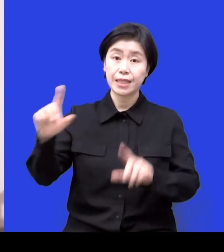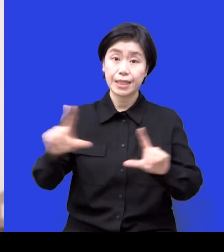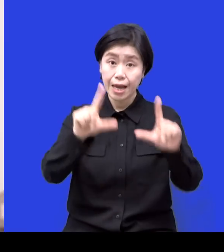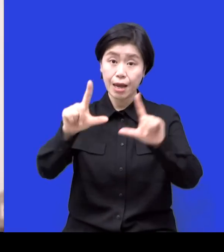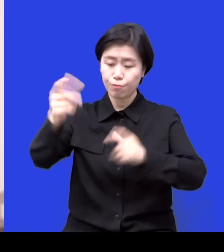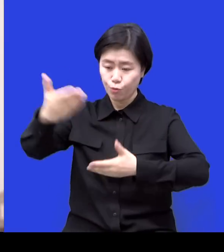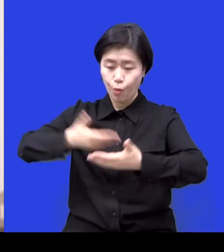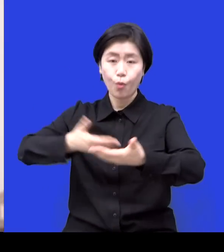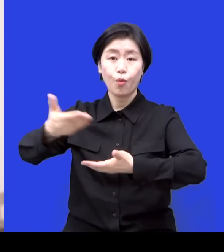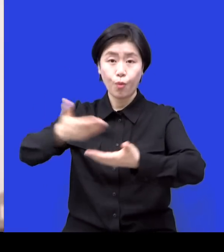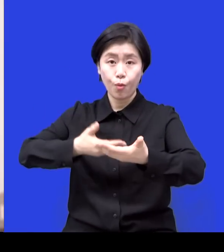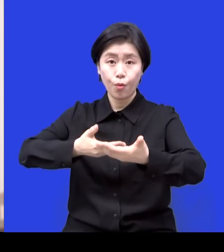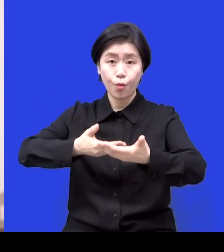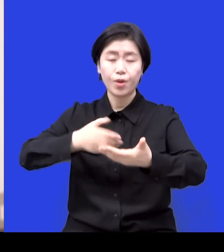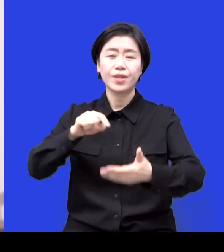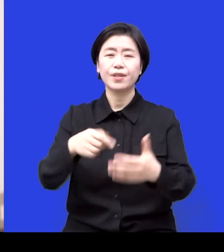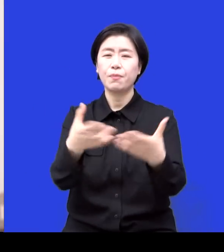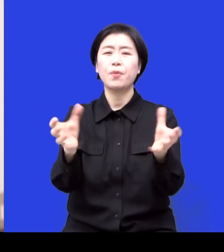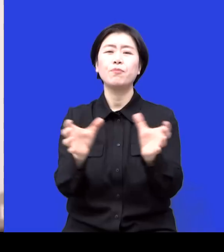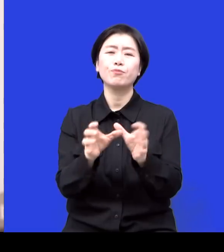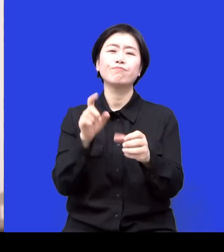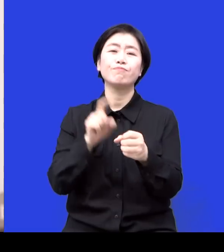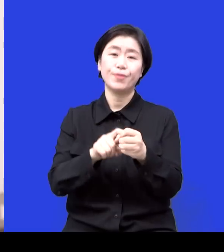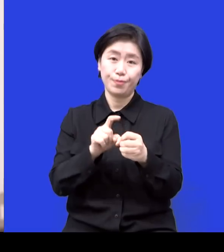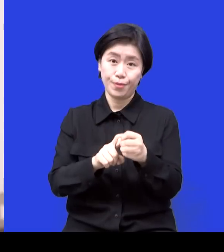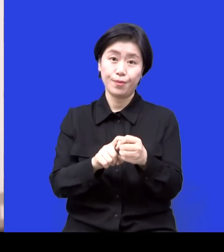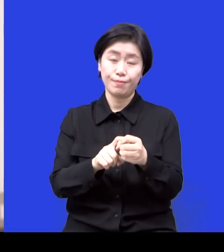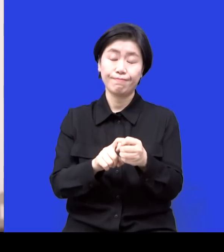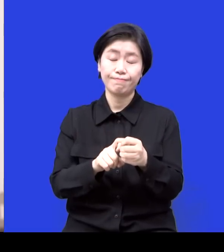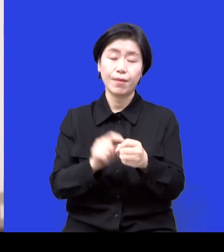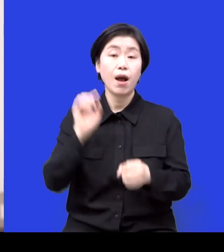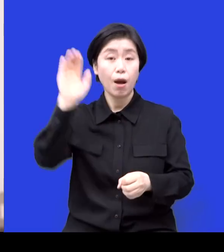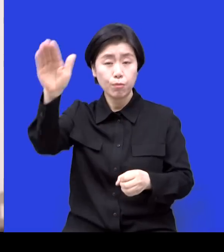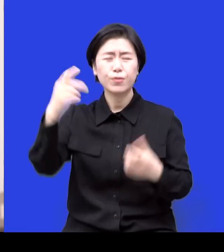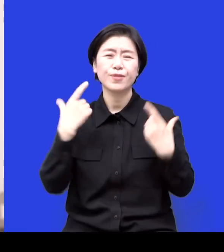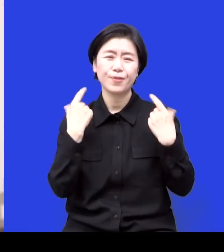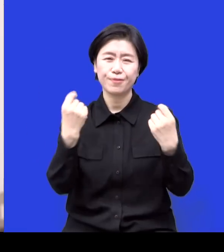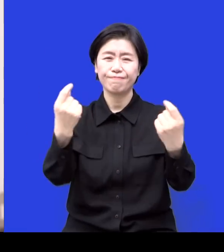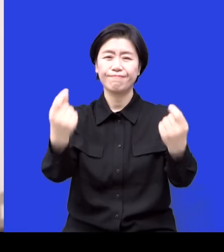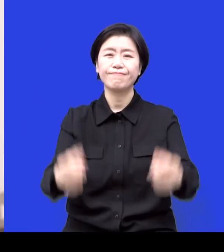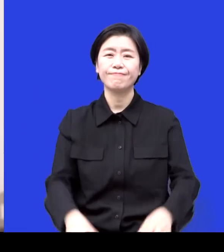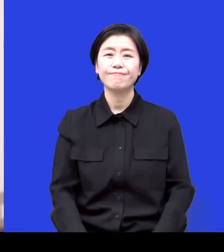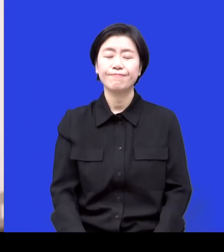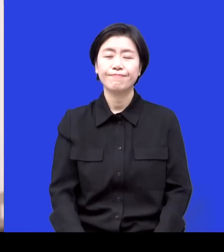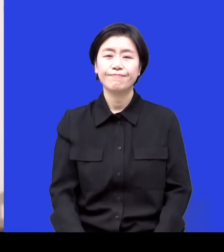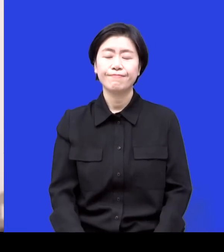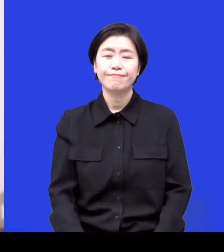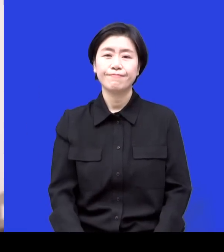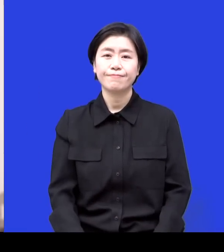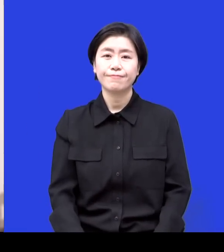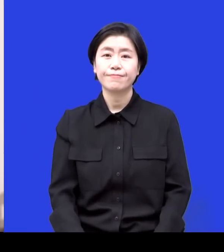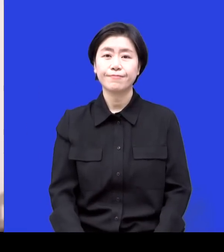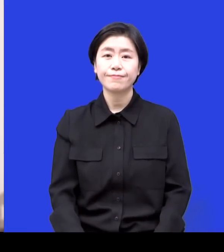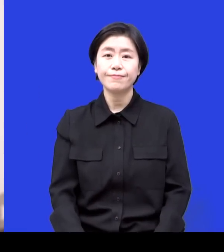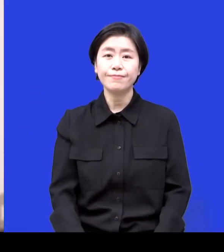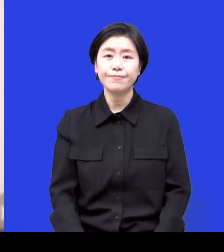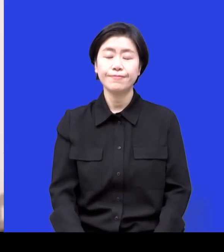저의 엎드림이 예전에도 하는 거고 지금도 앞으로도 해야 될 일이 퇴소하는 아이들, 퇴소하기 직전의 아이들